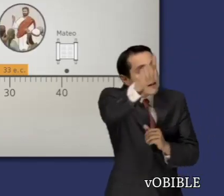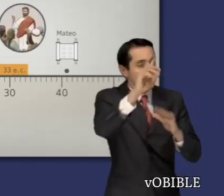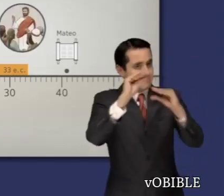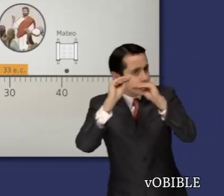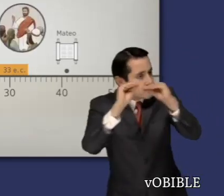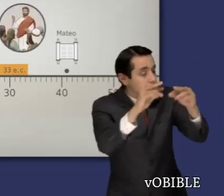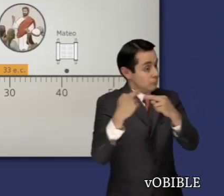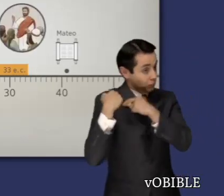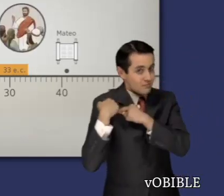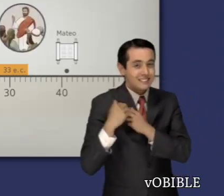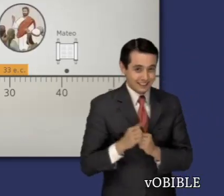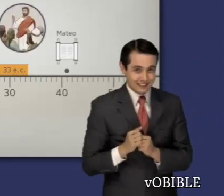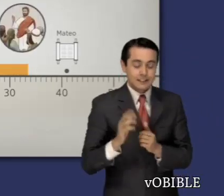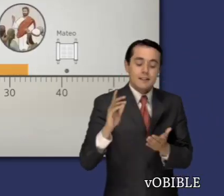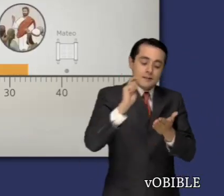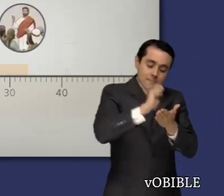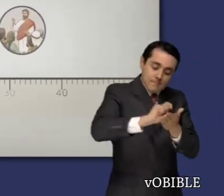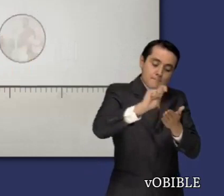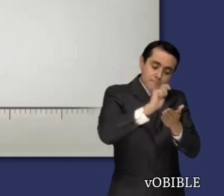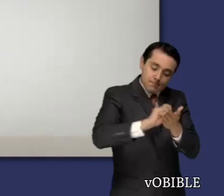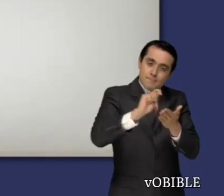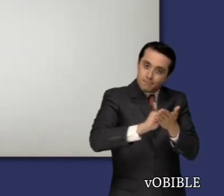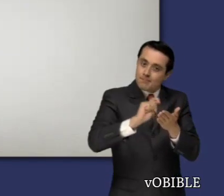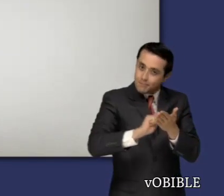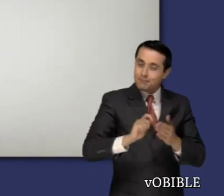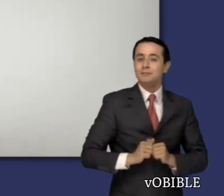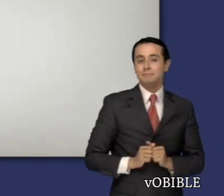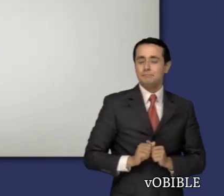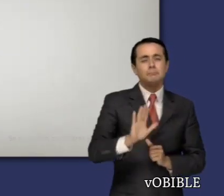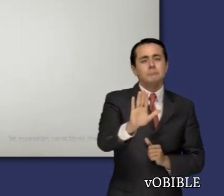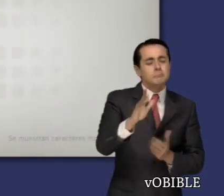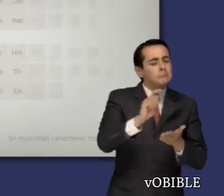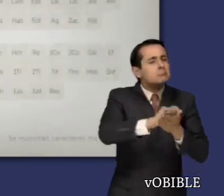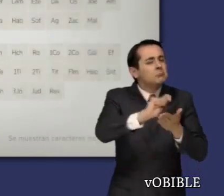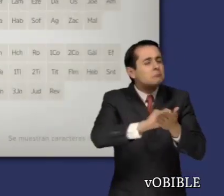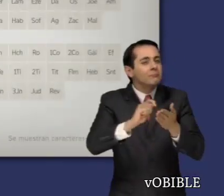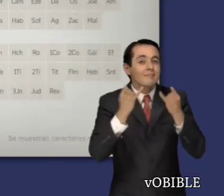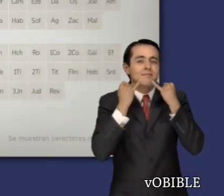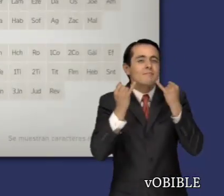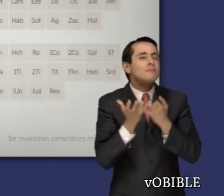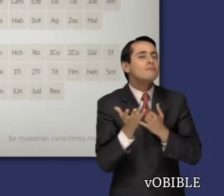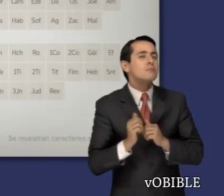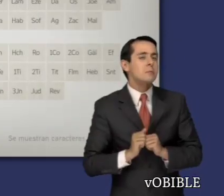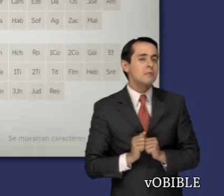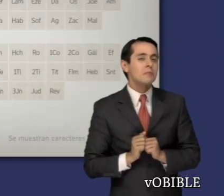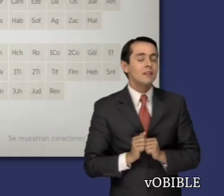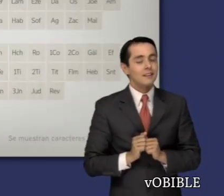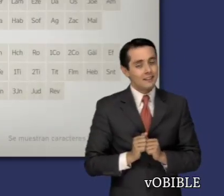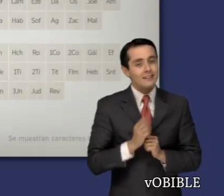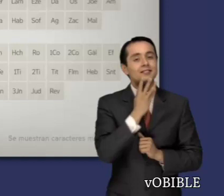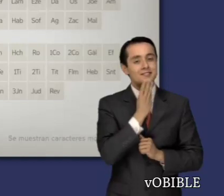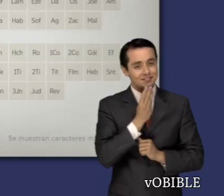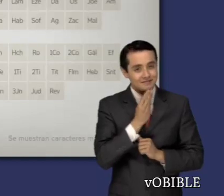mandato Vayan y hagan discípulos. ¿Saben una cosa? Aunque Mateo es el primer libro de las escrituras